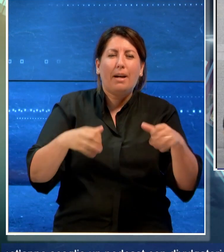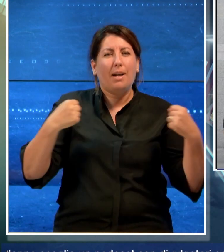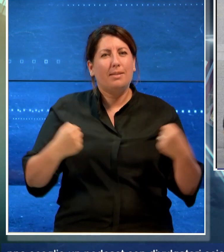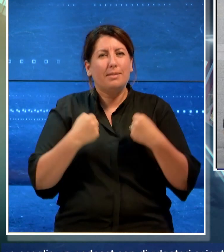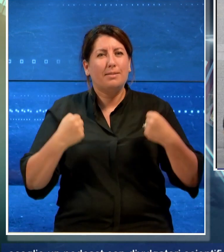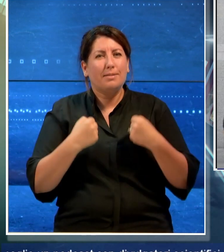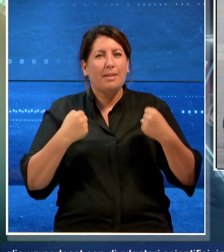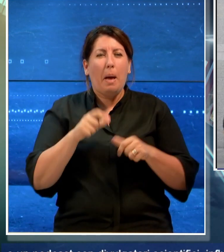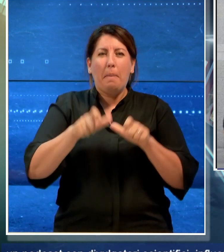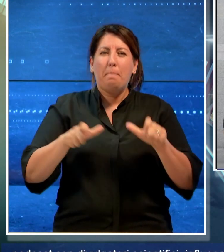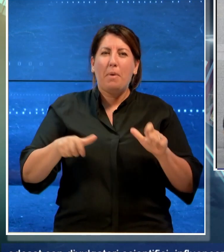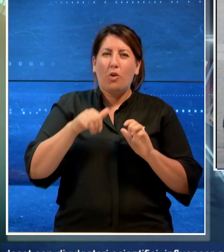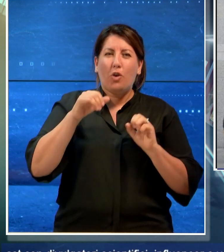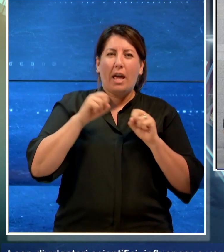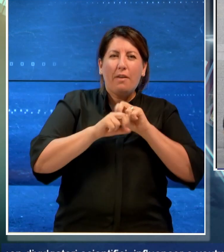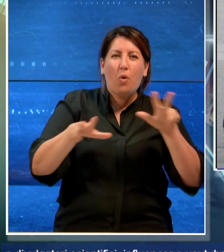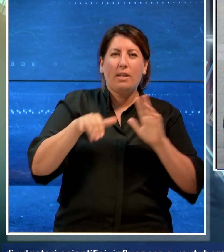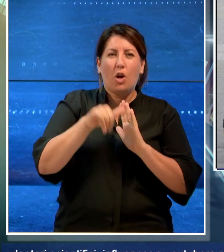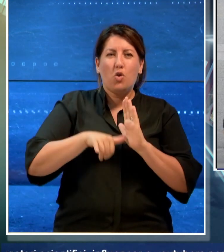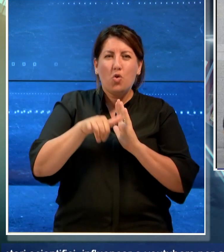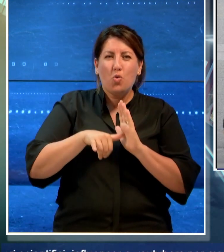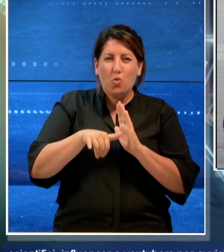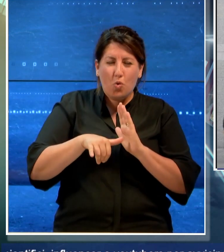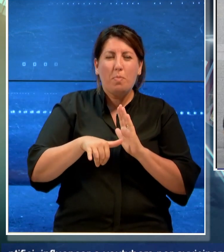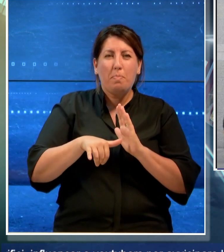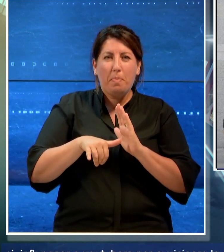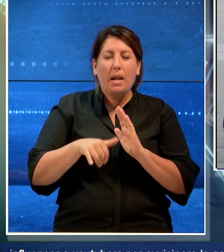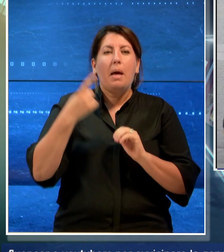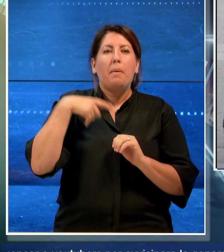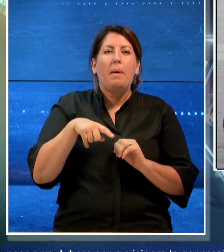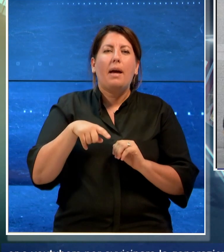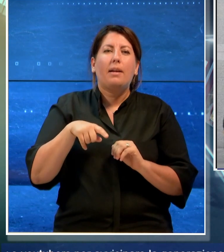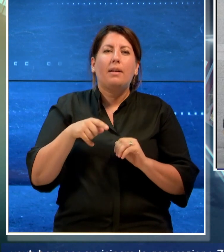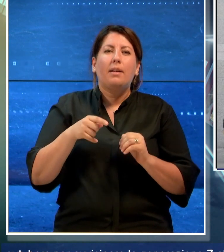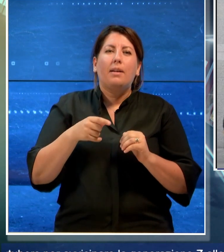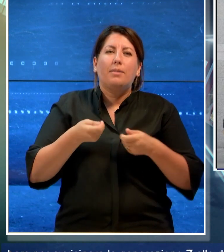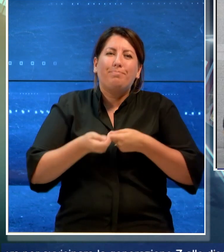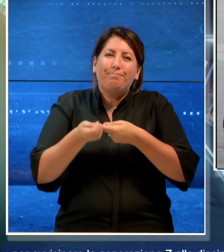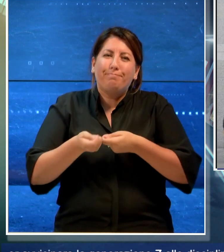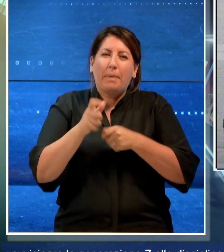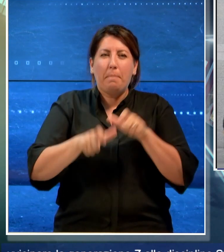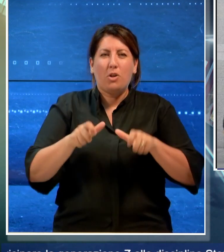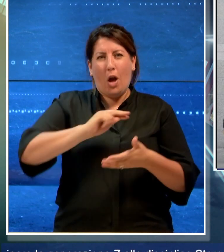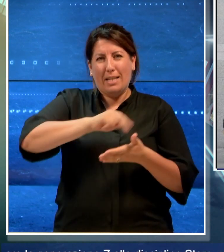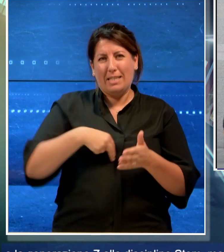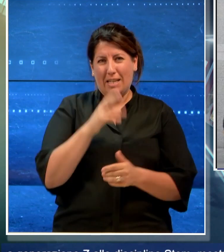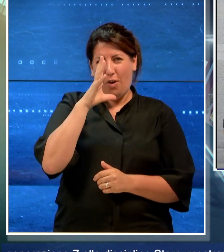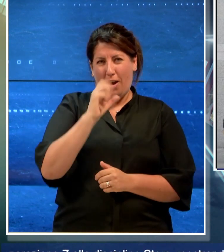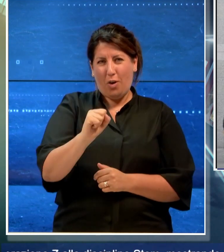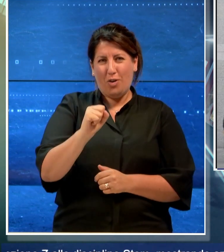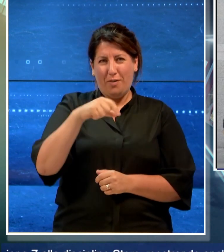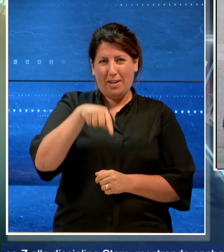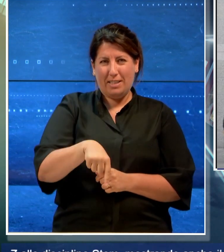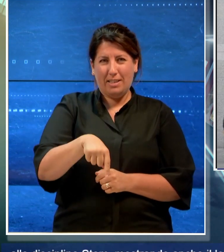per avvicinare la generazione Z alle discipline STEM mostrando anche il loro lato filosofico.